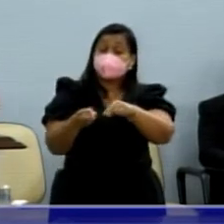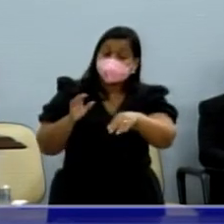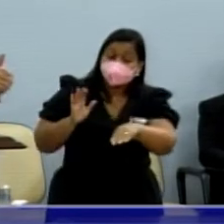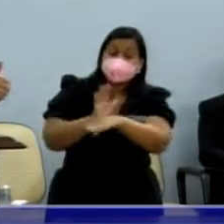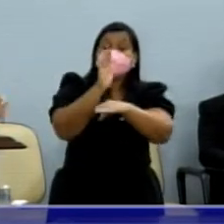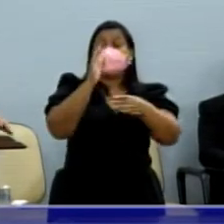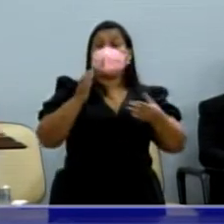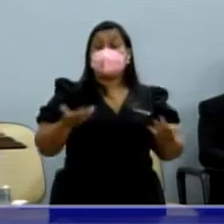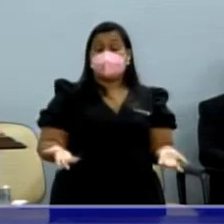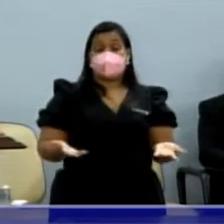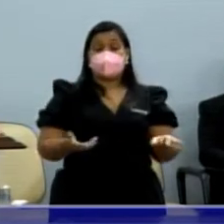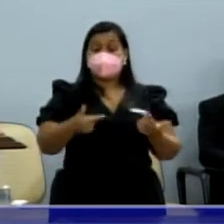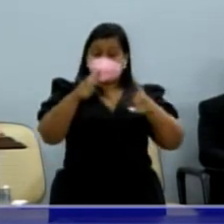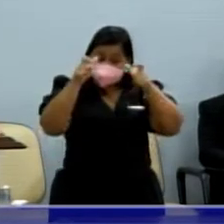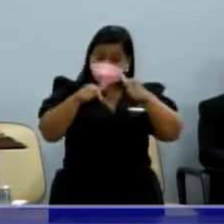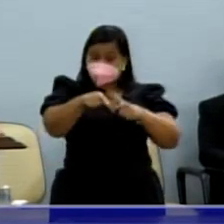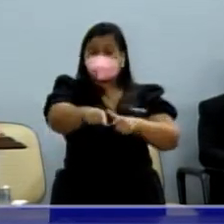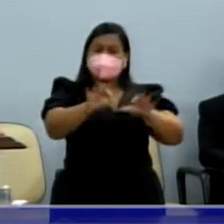seja, de fato,